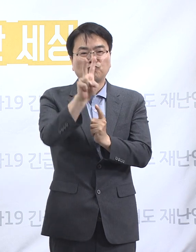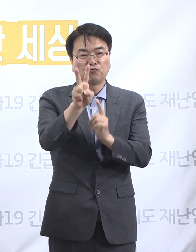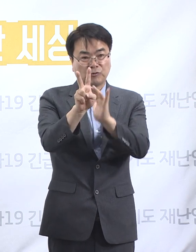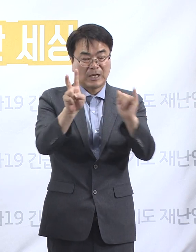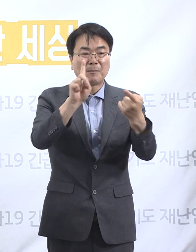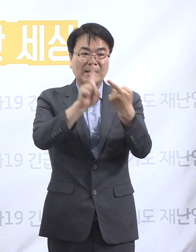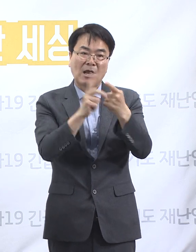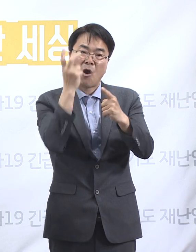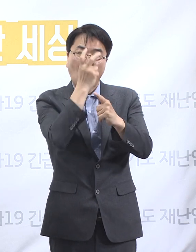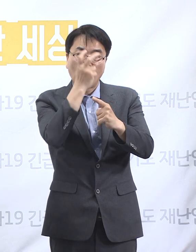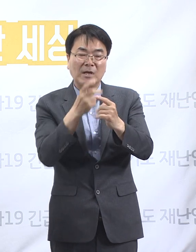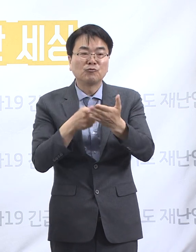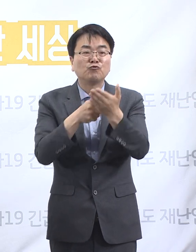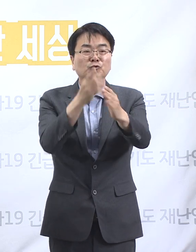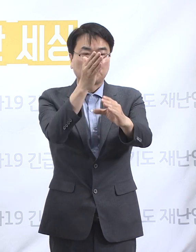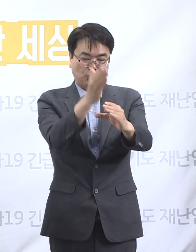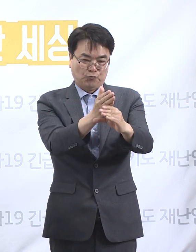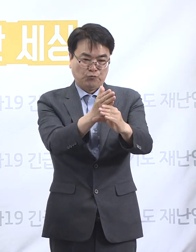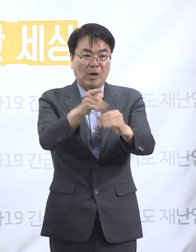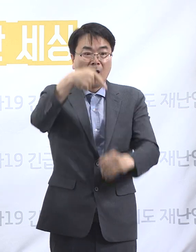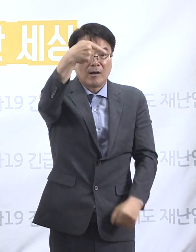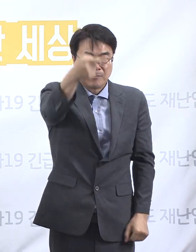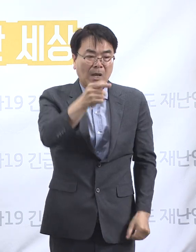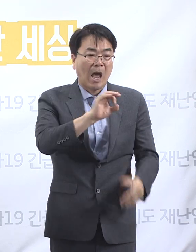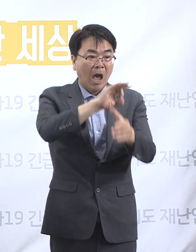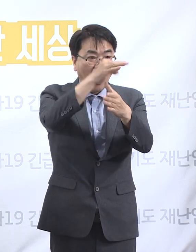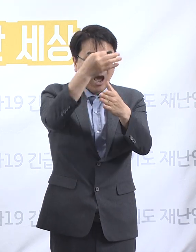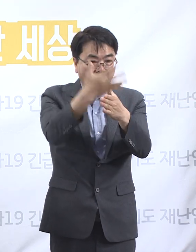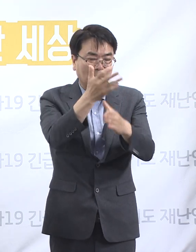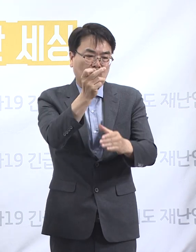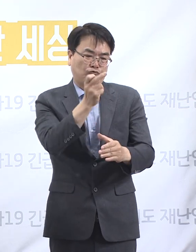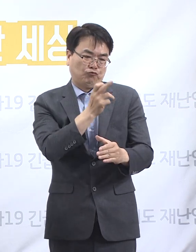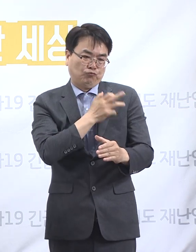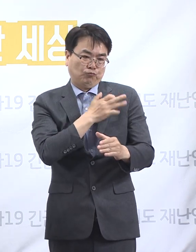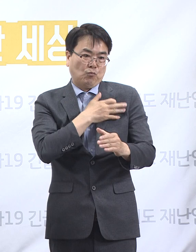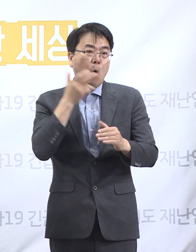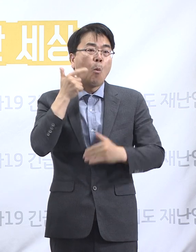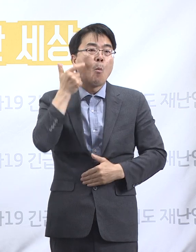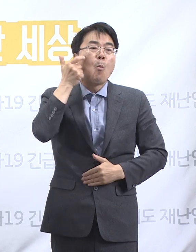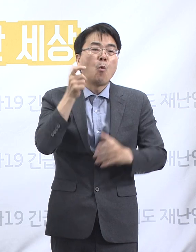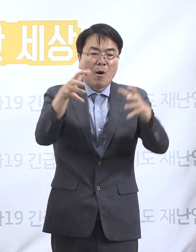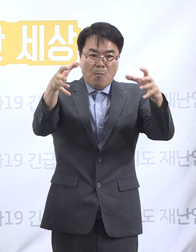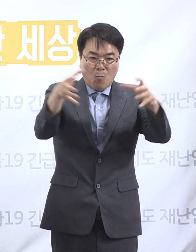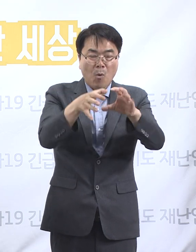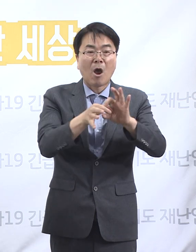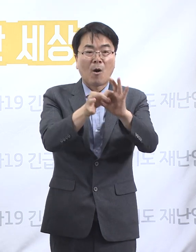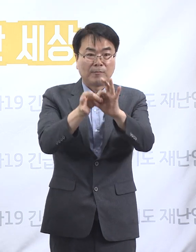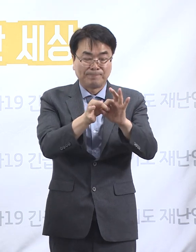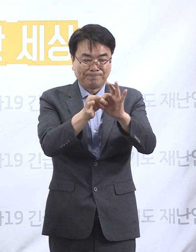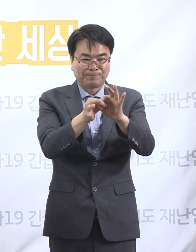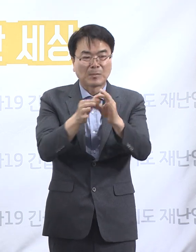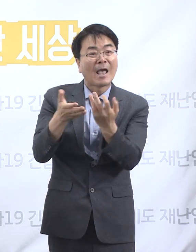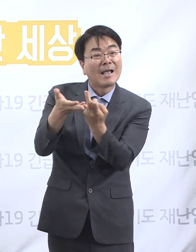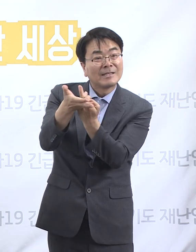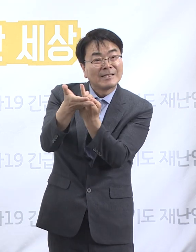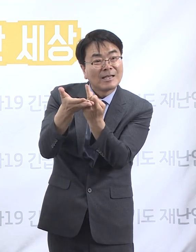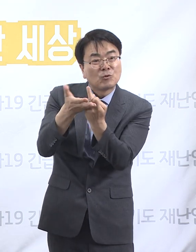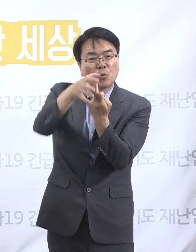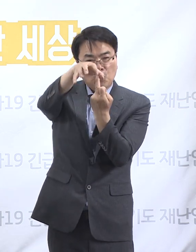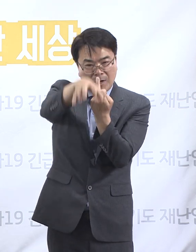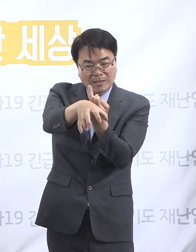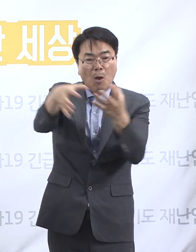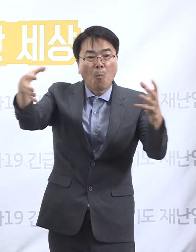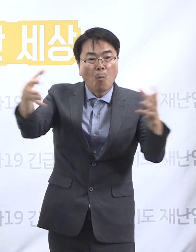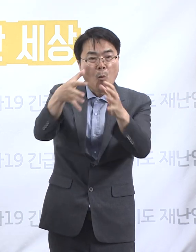다음은 안양과 군포 목회전 모임 관련 확진 상황에 대해 말씀드리겠습니다. 제주도에서 목회전 모임을 가진